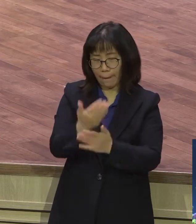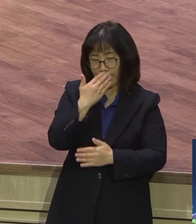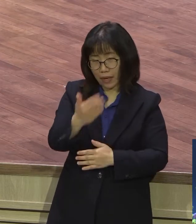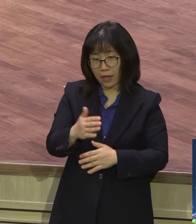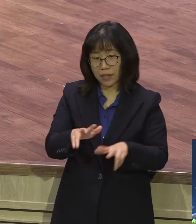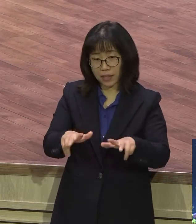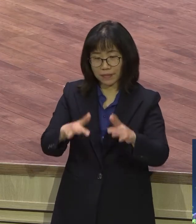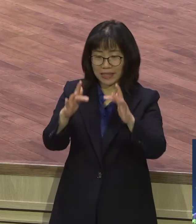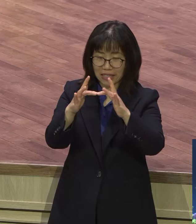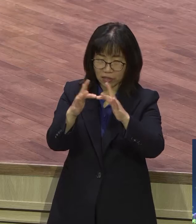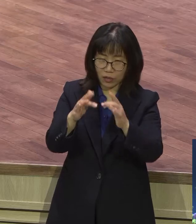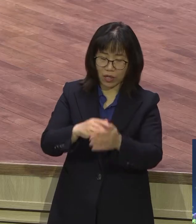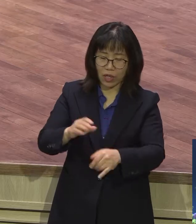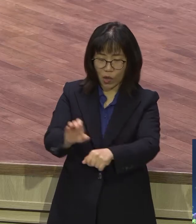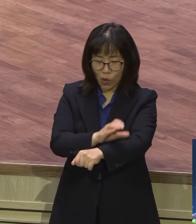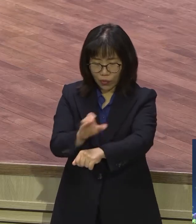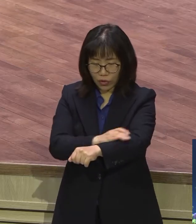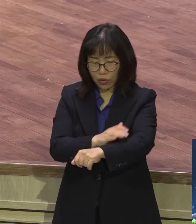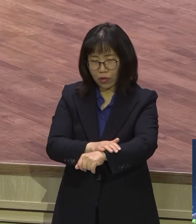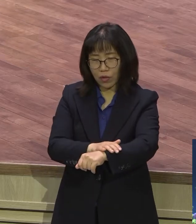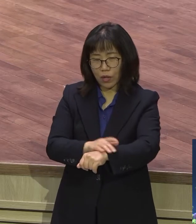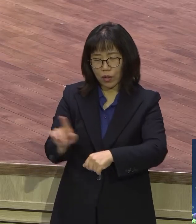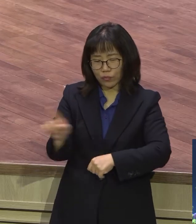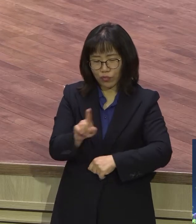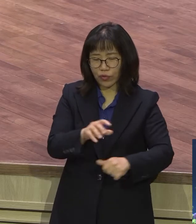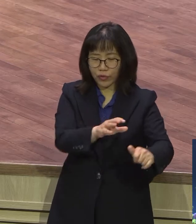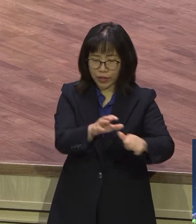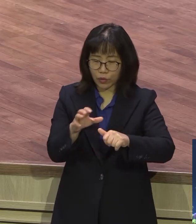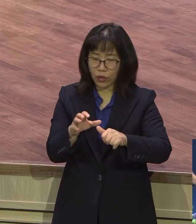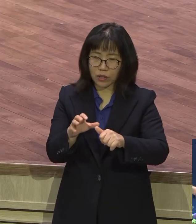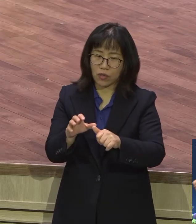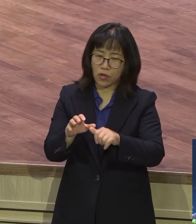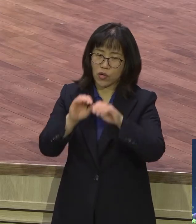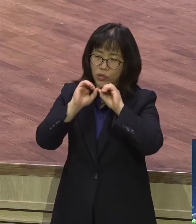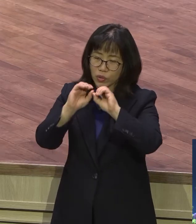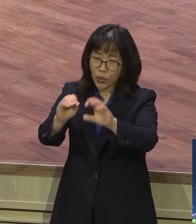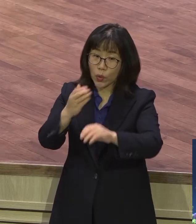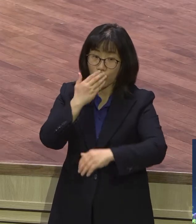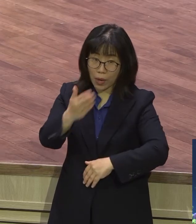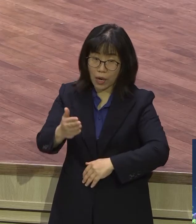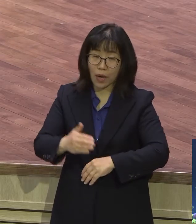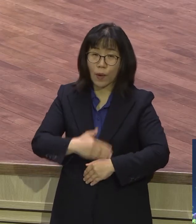얼마든지 여러분 전도할 수 있고 얼마든지 봄전할 수 있고 가서 할 수 있고 앉아서도 할 수 있다